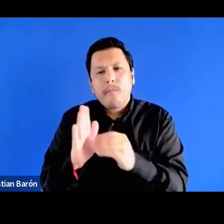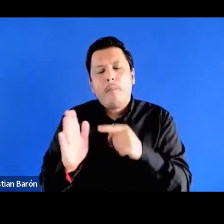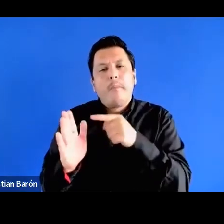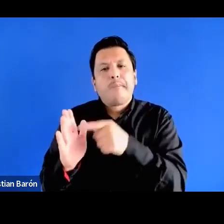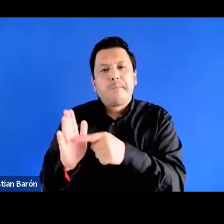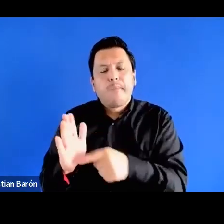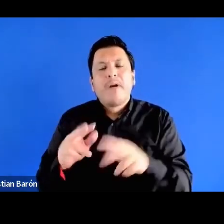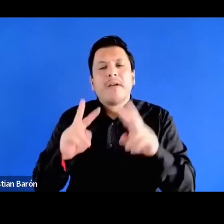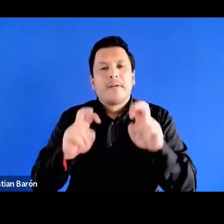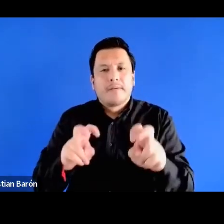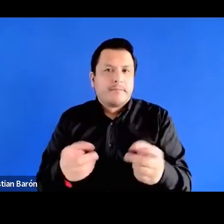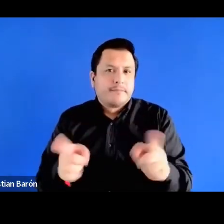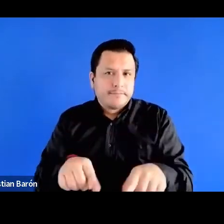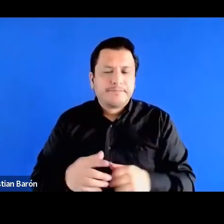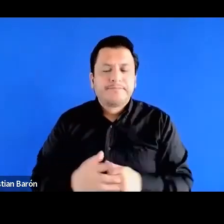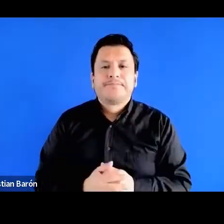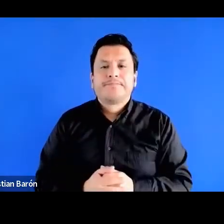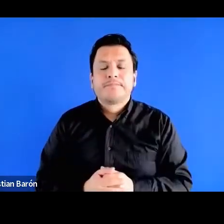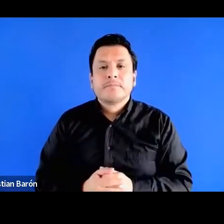también